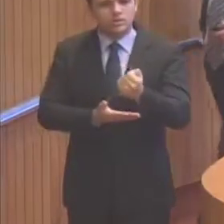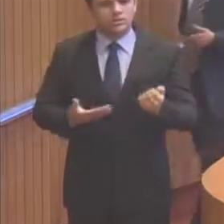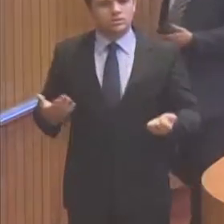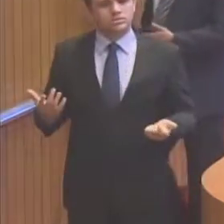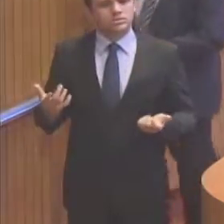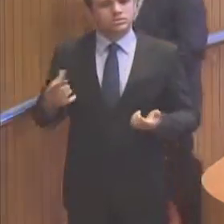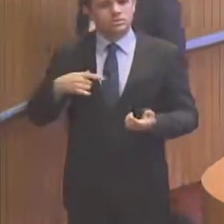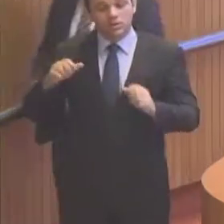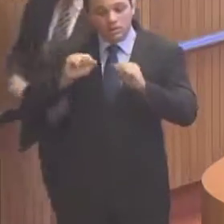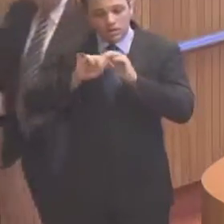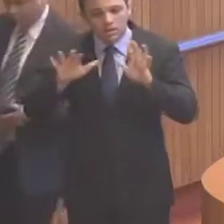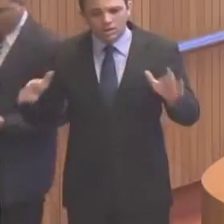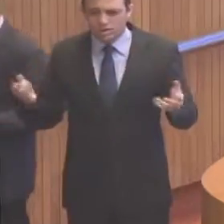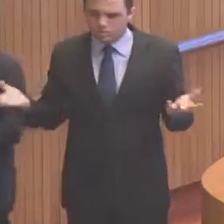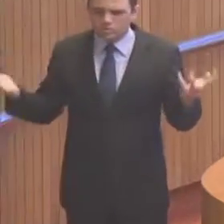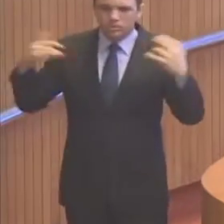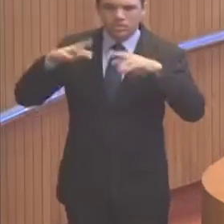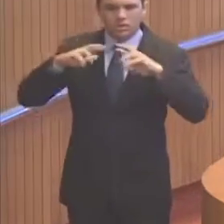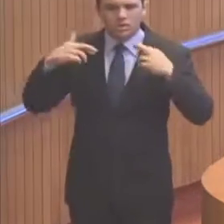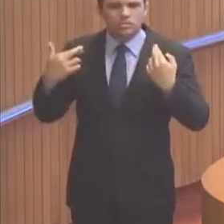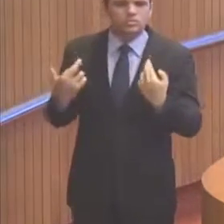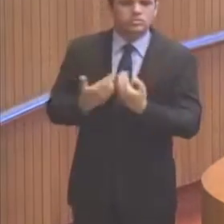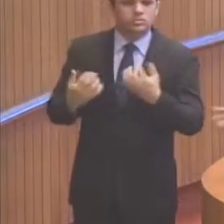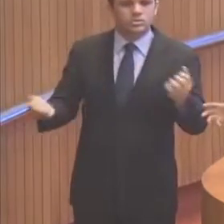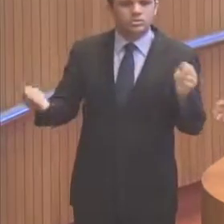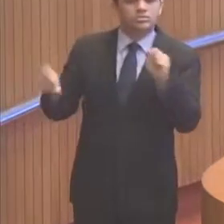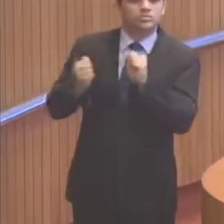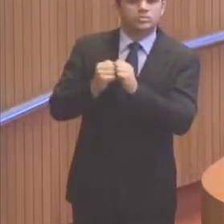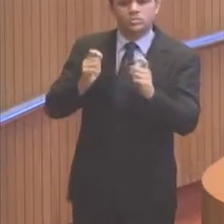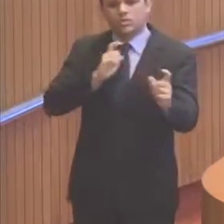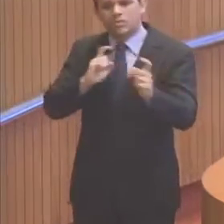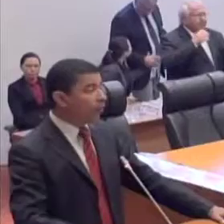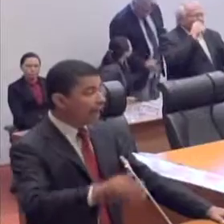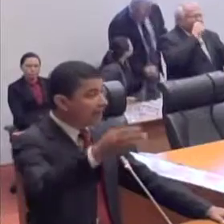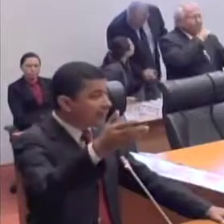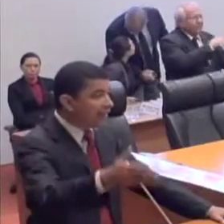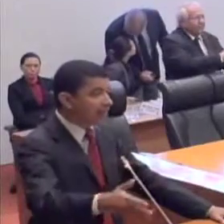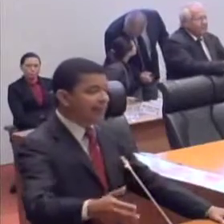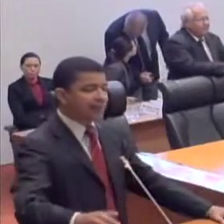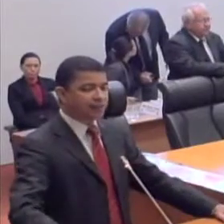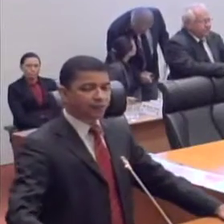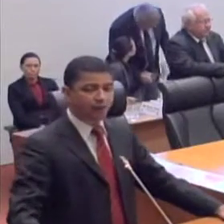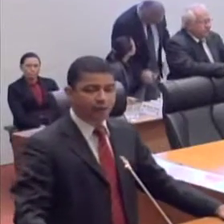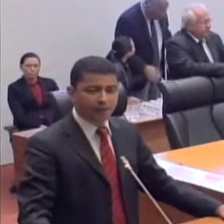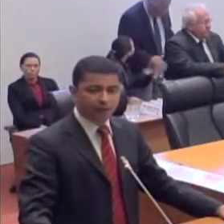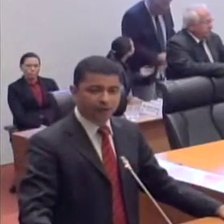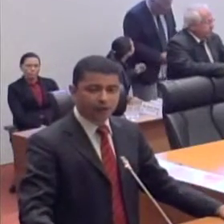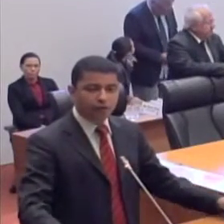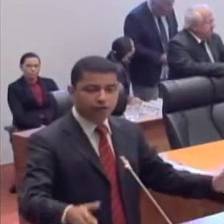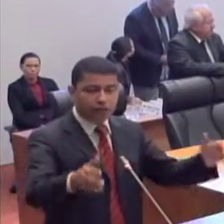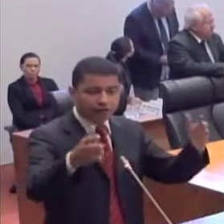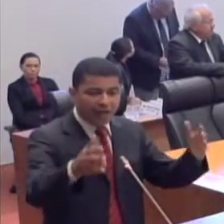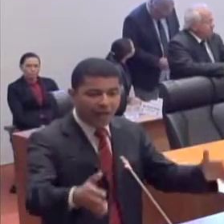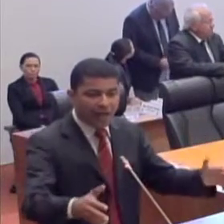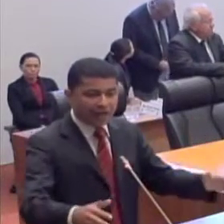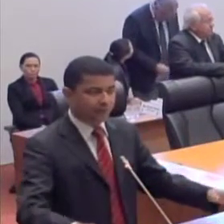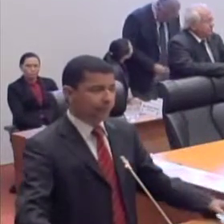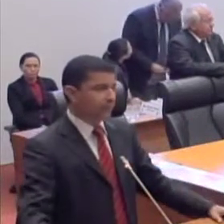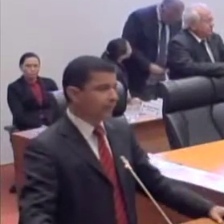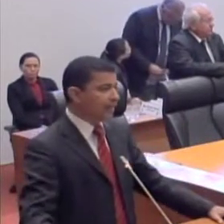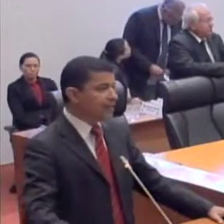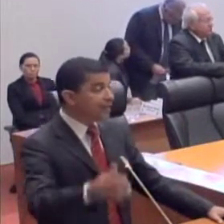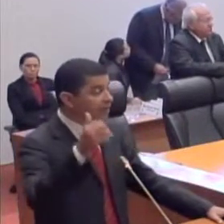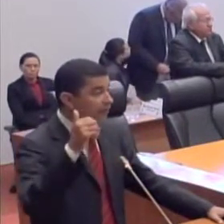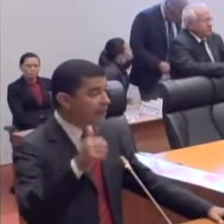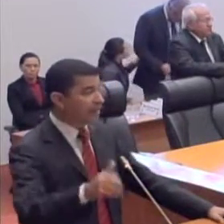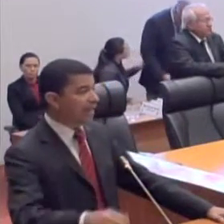reunindo, discutindo, debatendo, com tranquilidade, porque tem que ser dessa forma. Eu estive na área